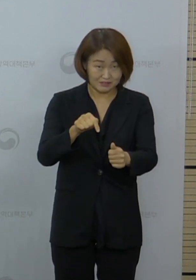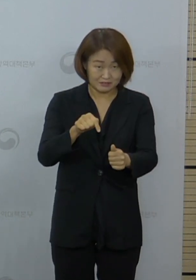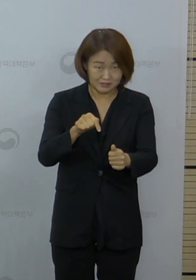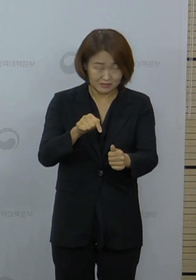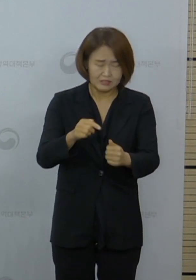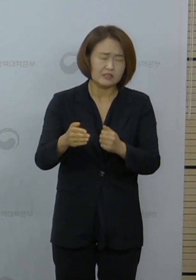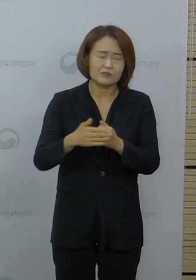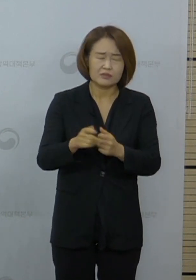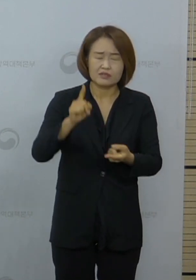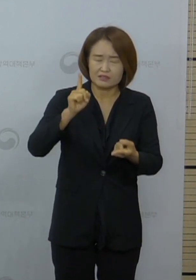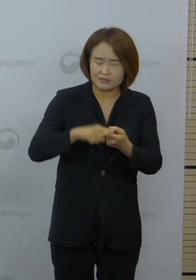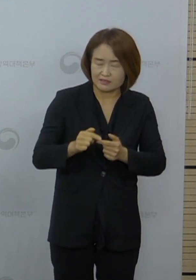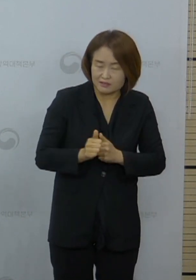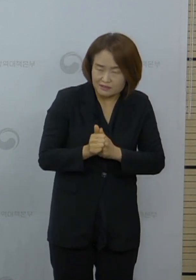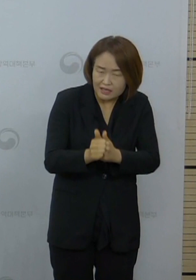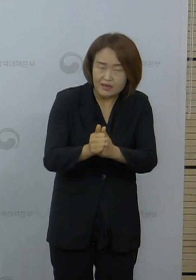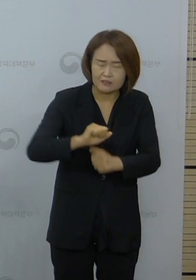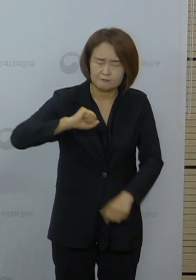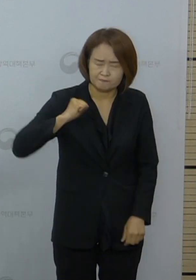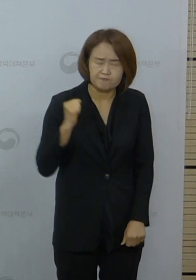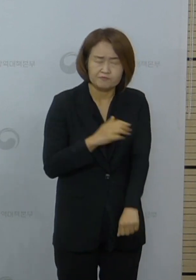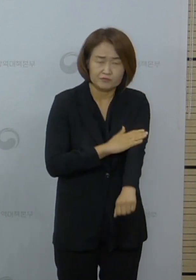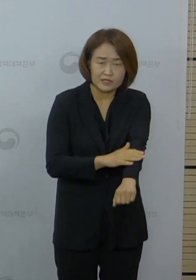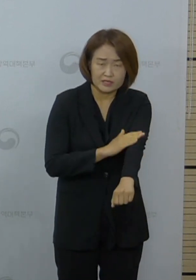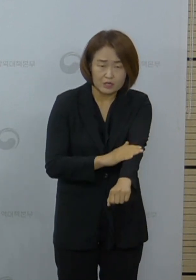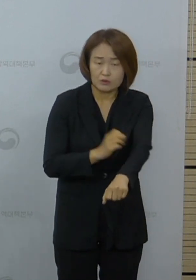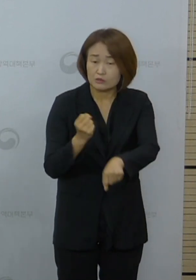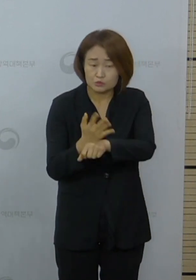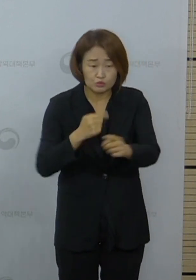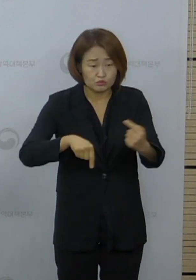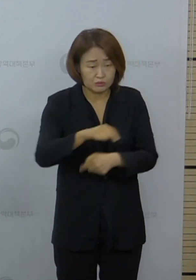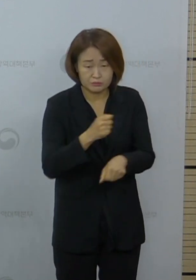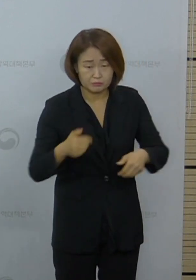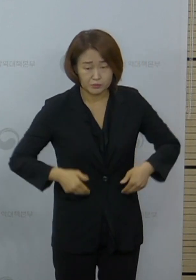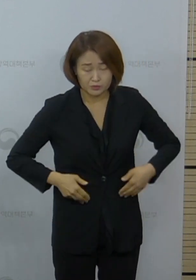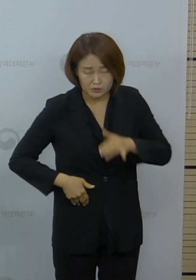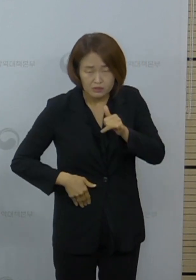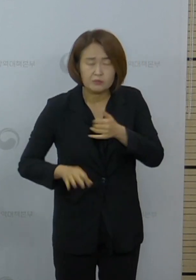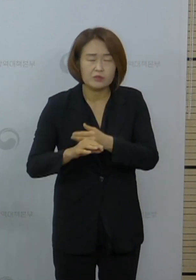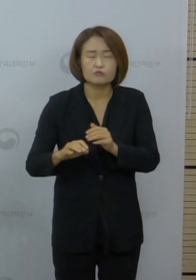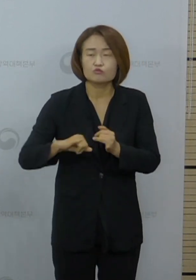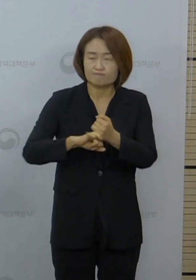불가피한 운영 시에는 방역수칙을 준수하해 주시기 바랍니다.